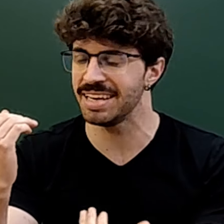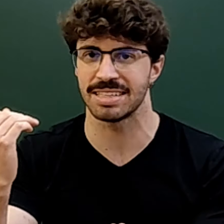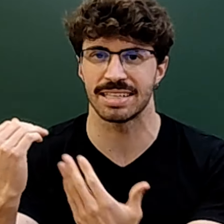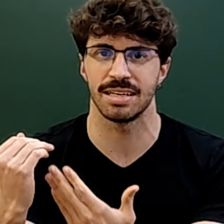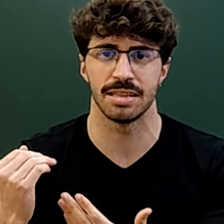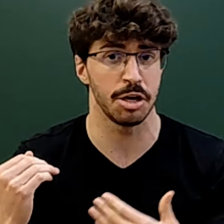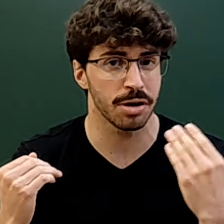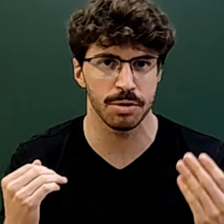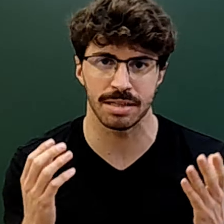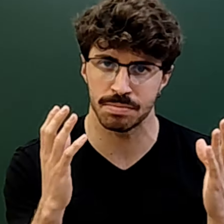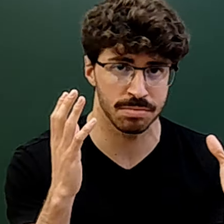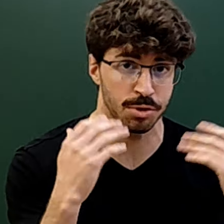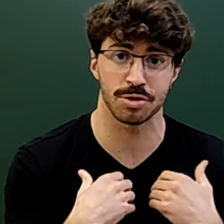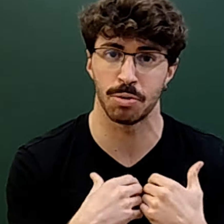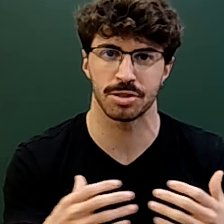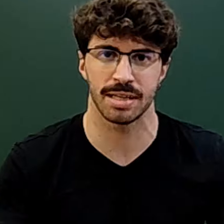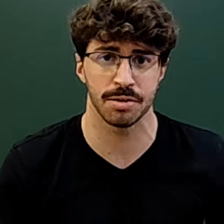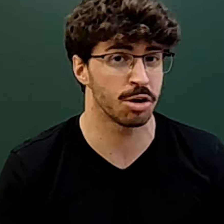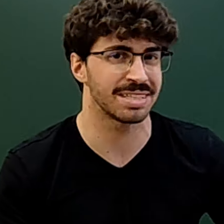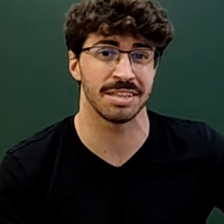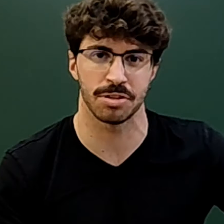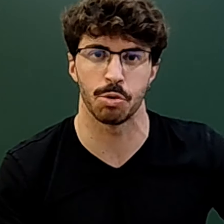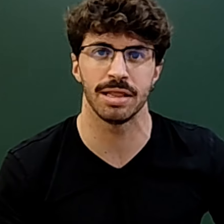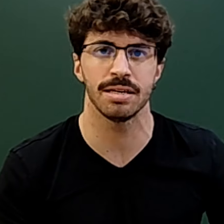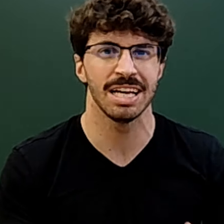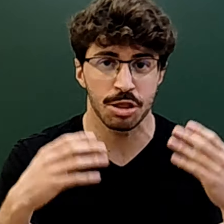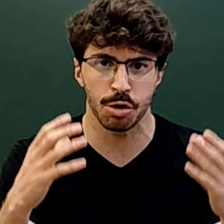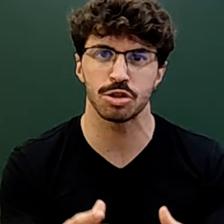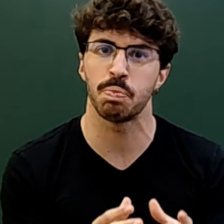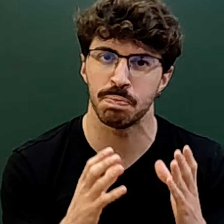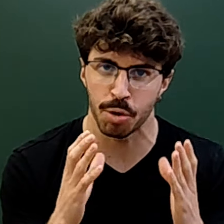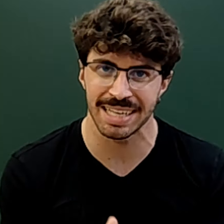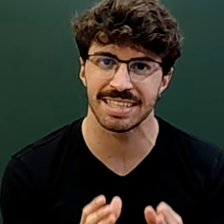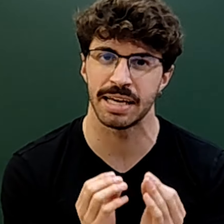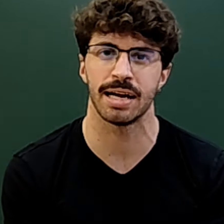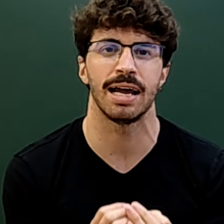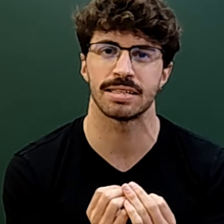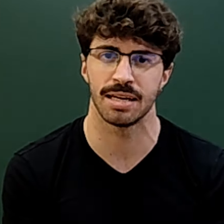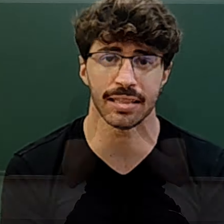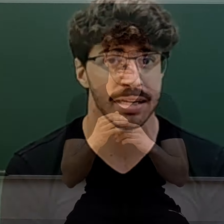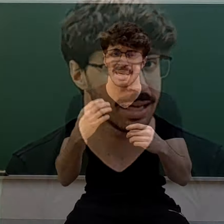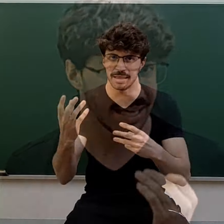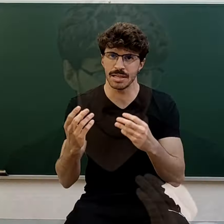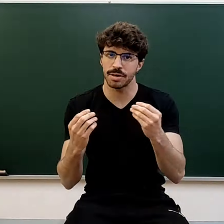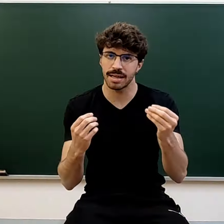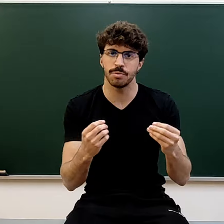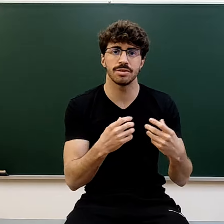llegues al excelente. Y yo creo que todos los alumnos que tengo, tengo más de 150, todos podéis llegar al excelente. Y entiendo que cada uno